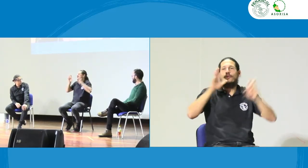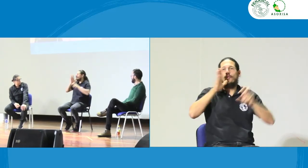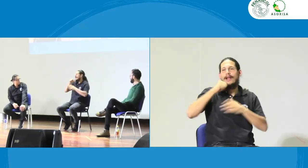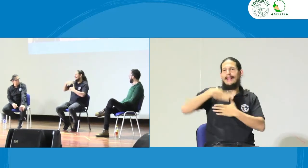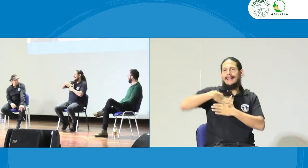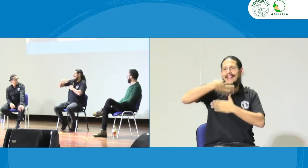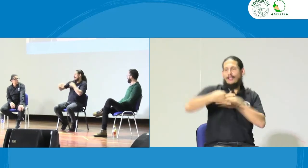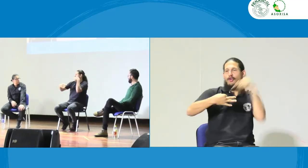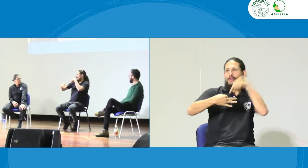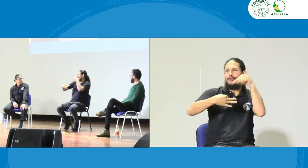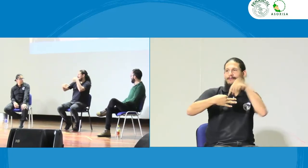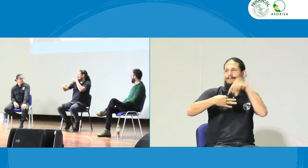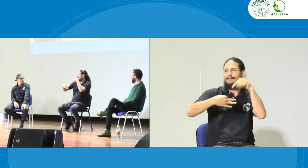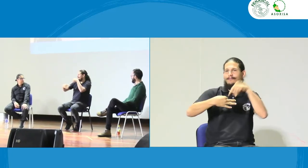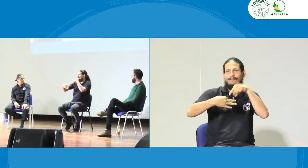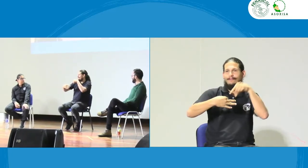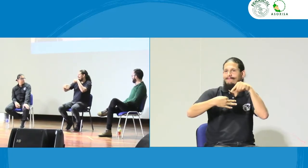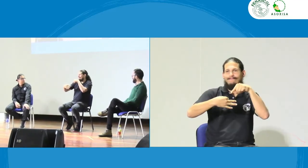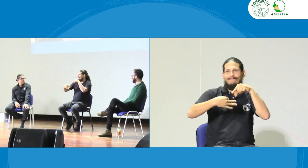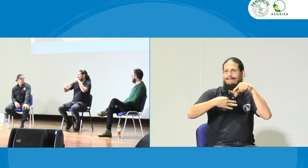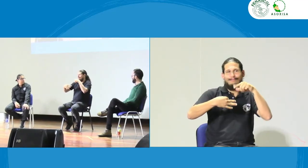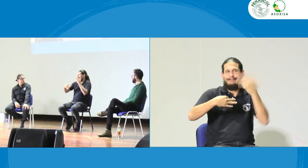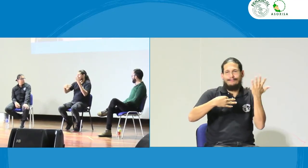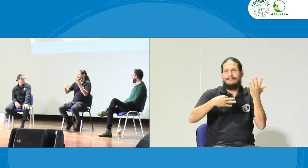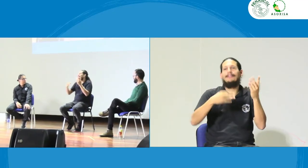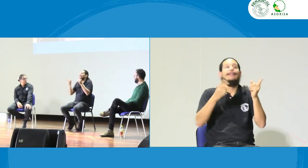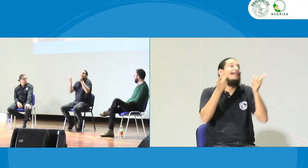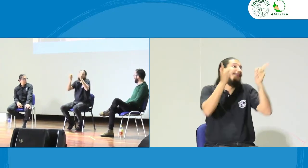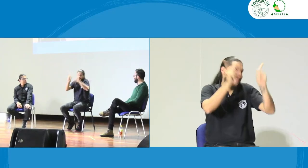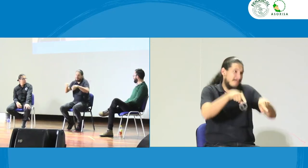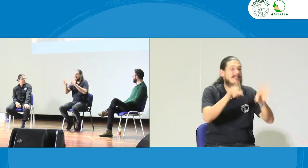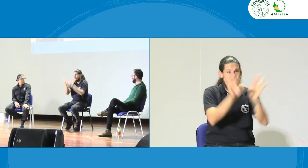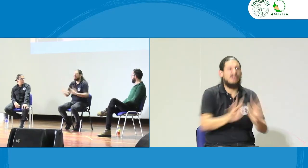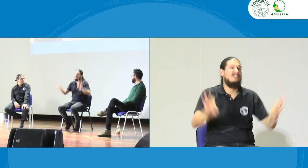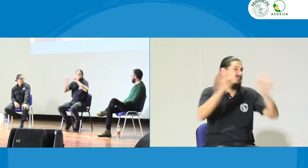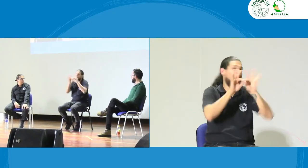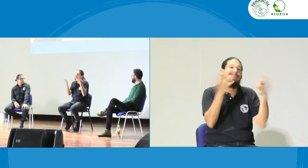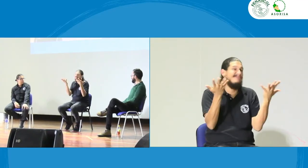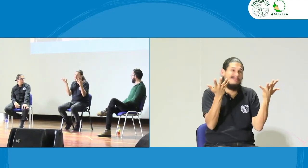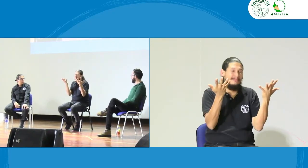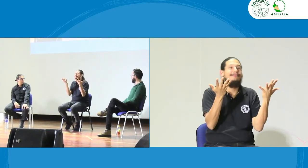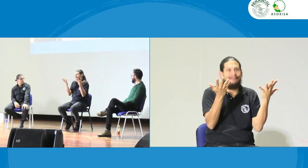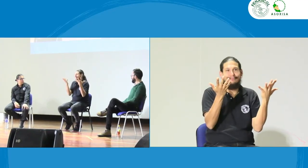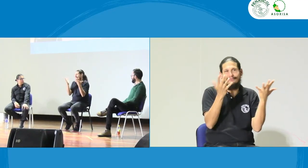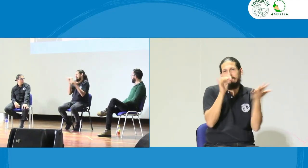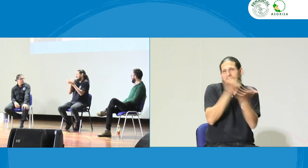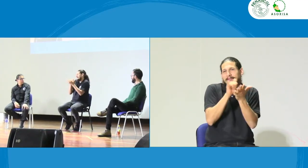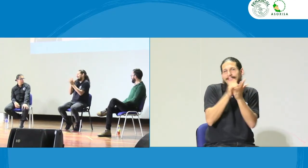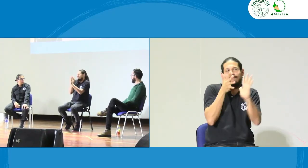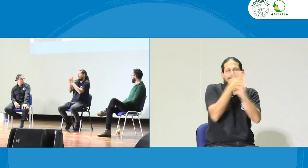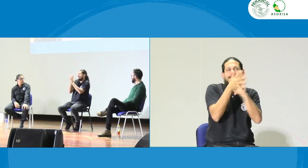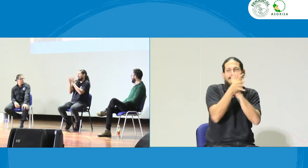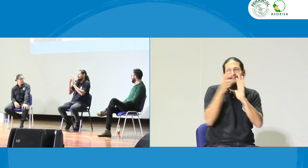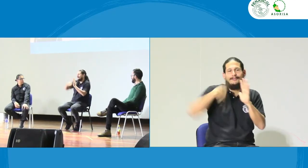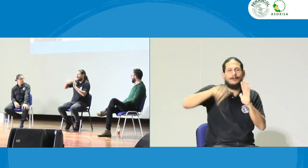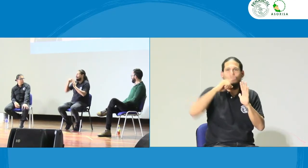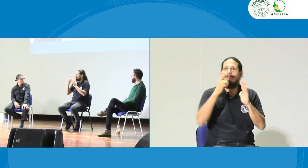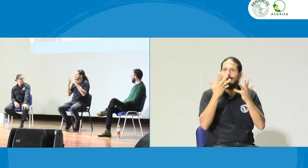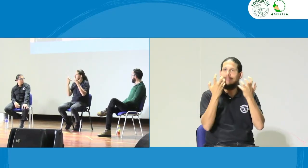todas las regiones de Colombia lo mismo no hay una ética y también es importante mencionar